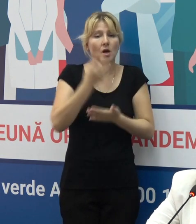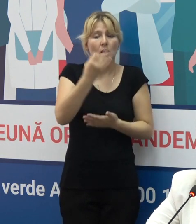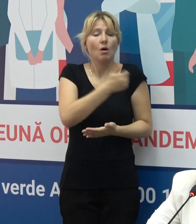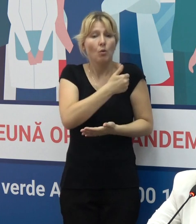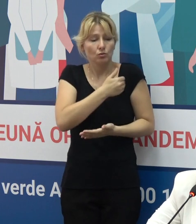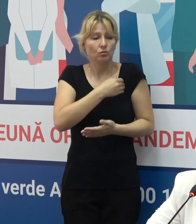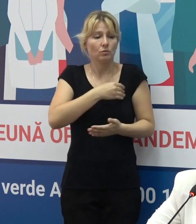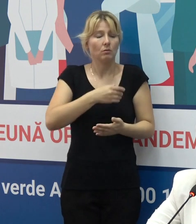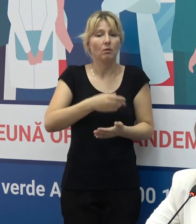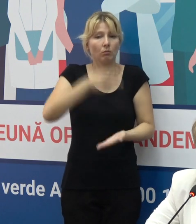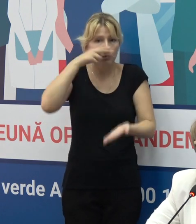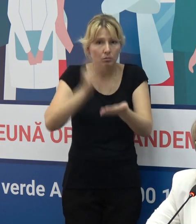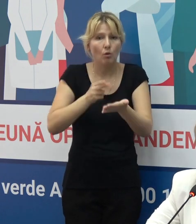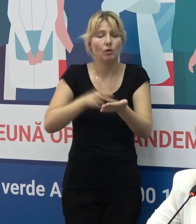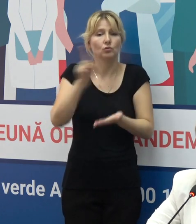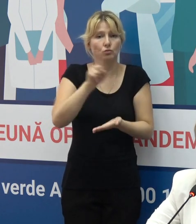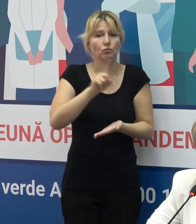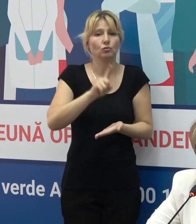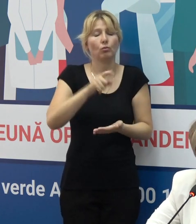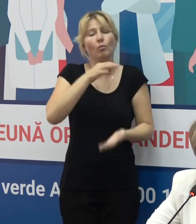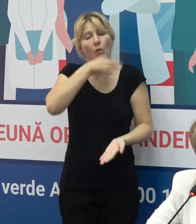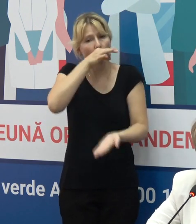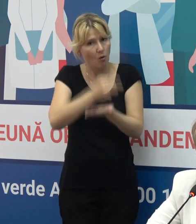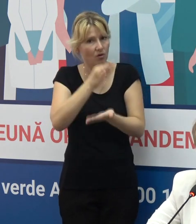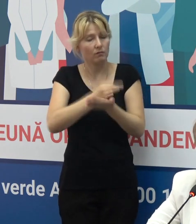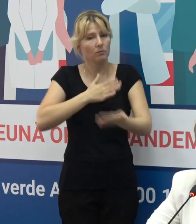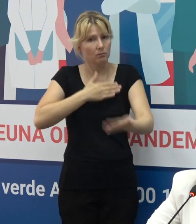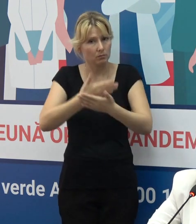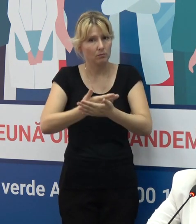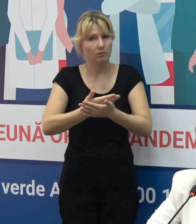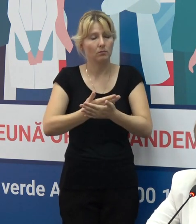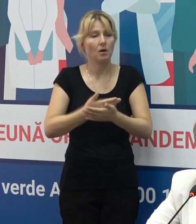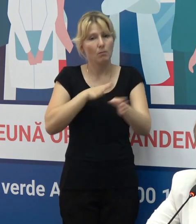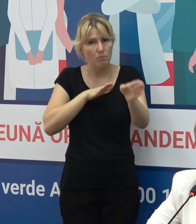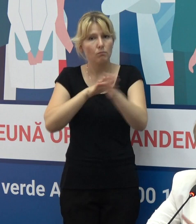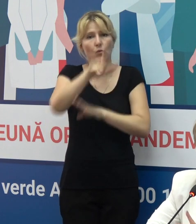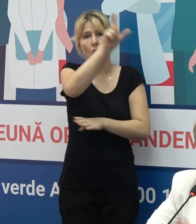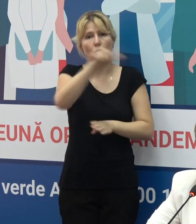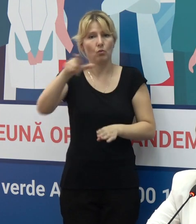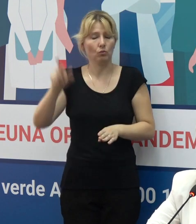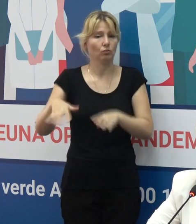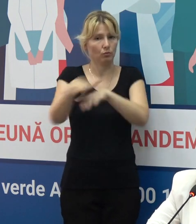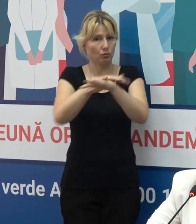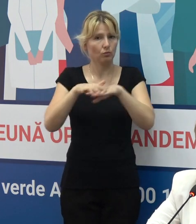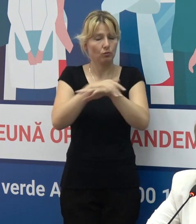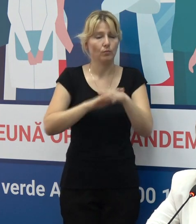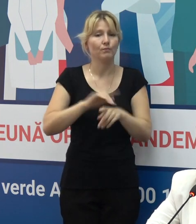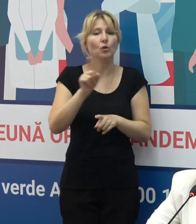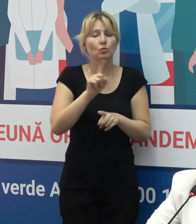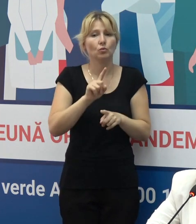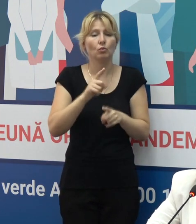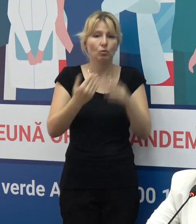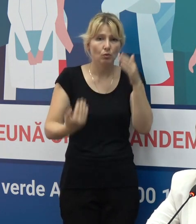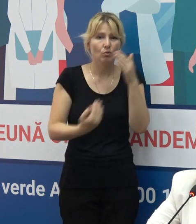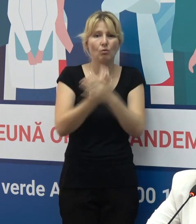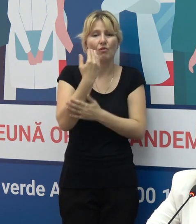dovadă de responsabilitate majoră în fața unei eminențe a